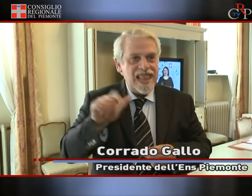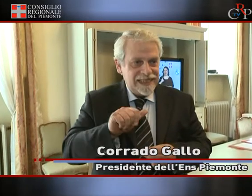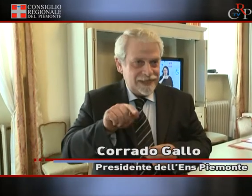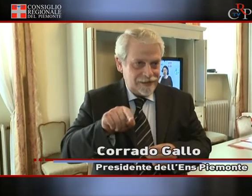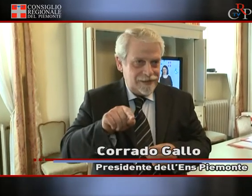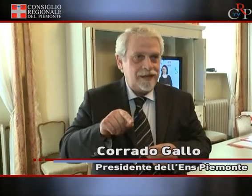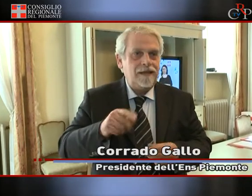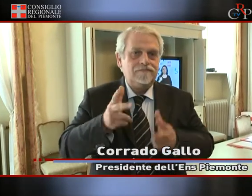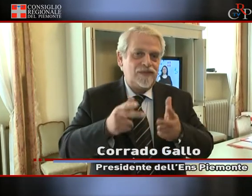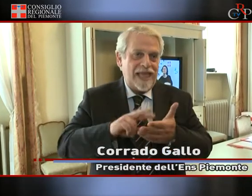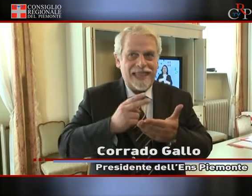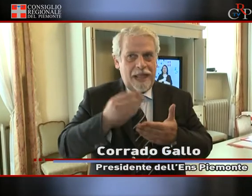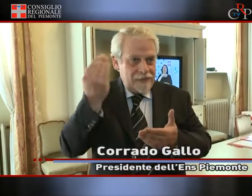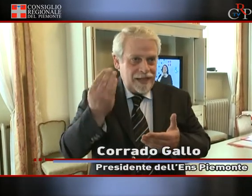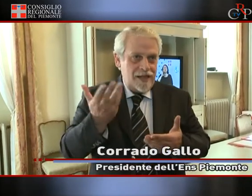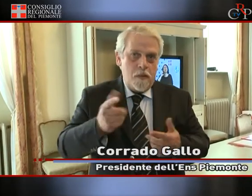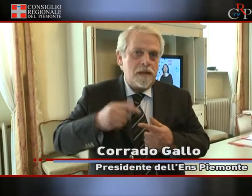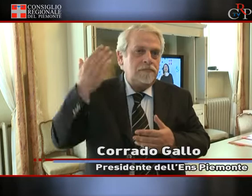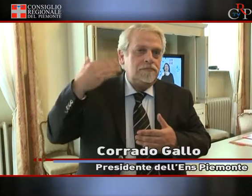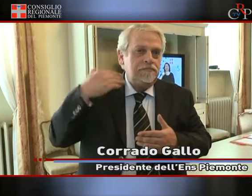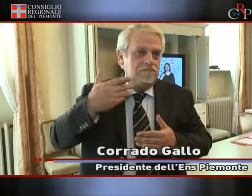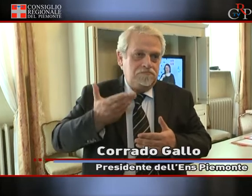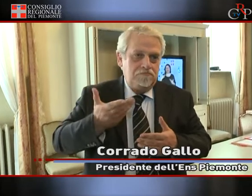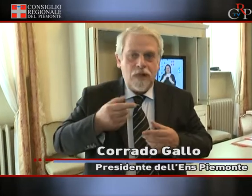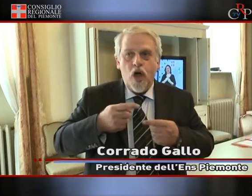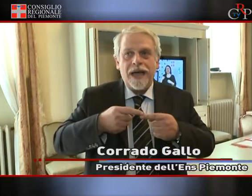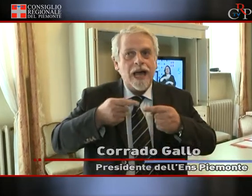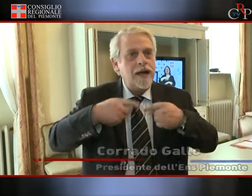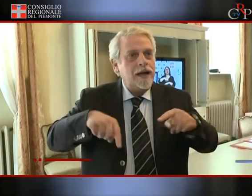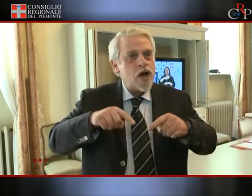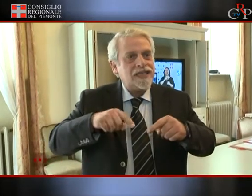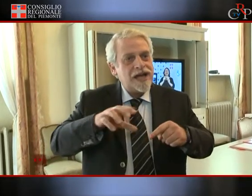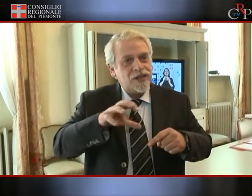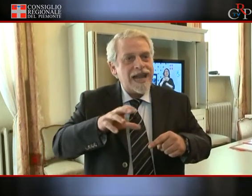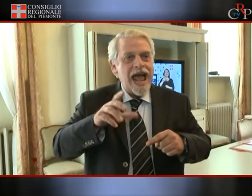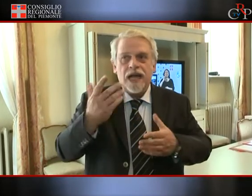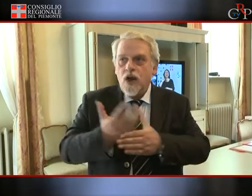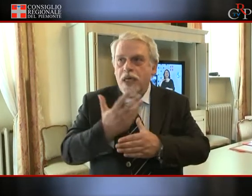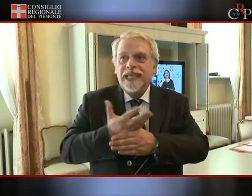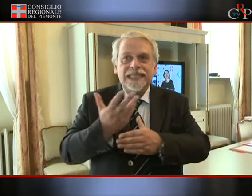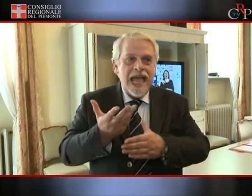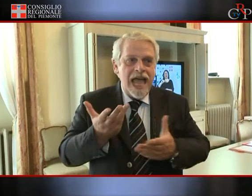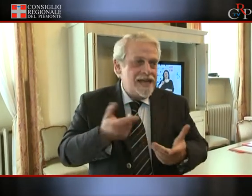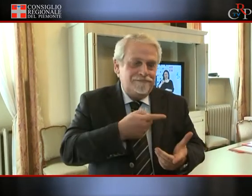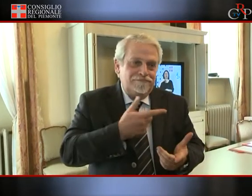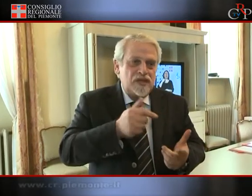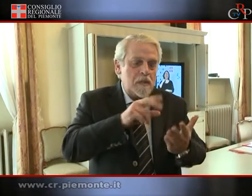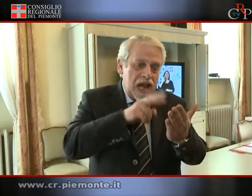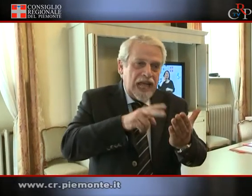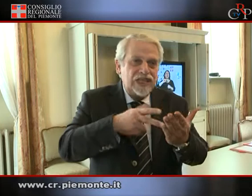è questo nuovo TG web in LIS che dà la possibilità alle persone sorde di poter accedere a tutte le informazioni